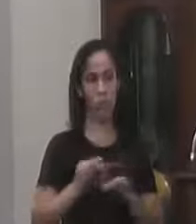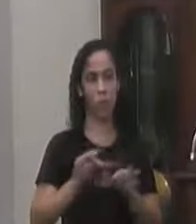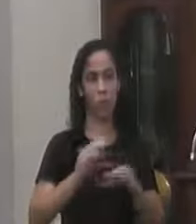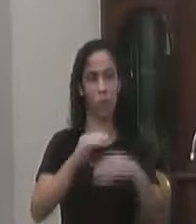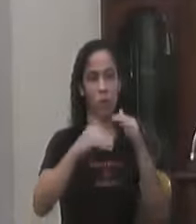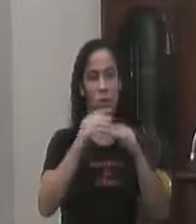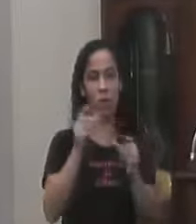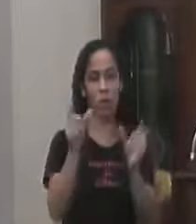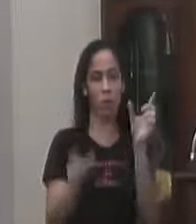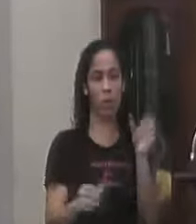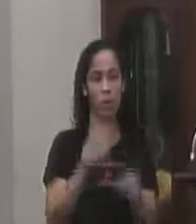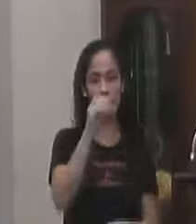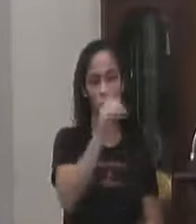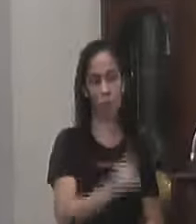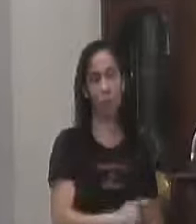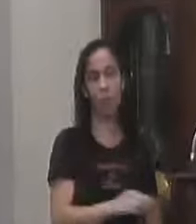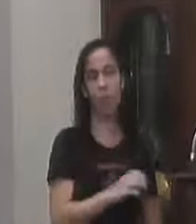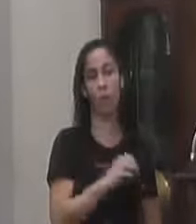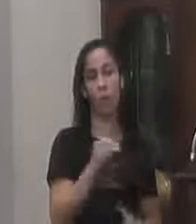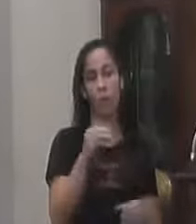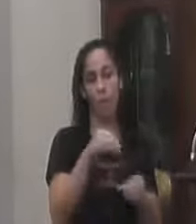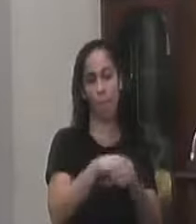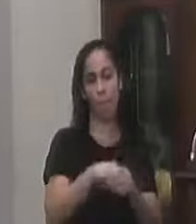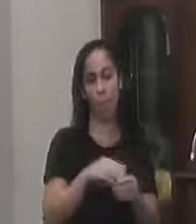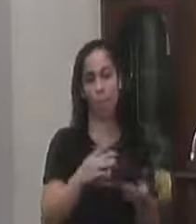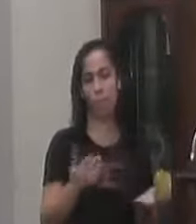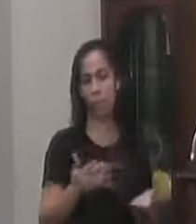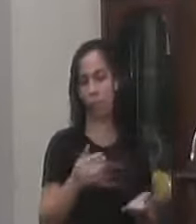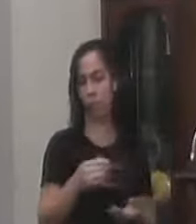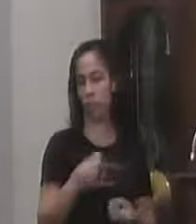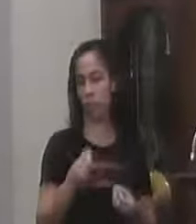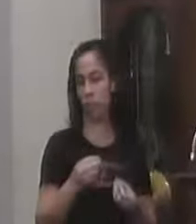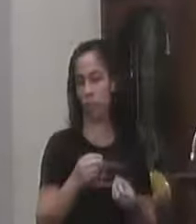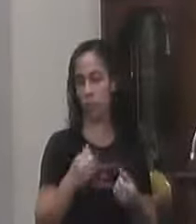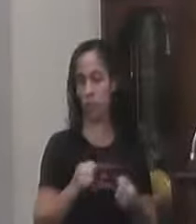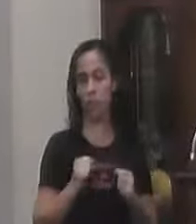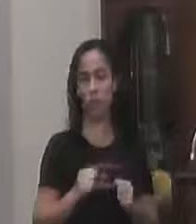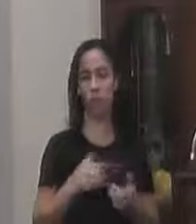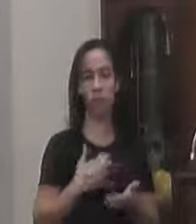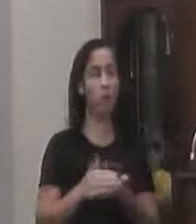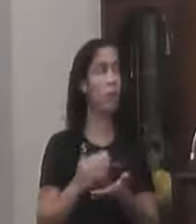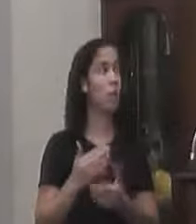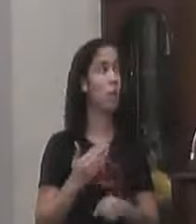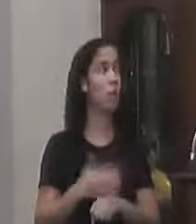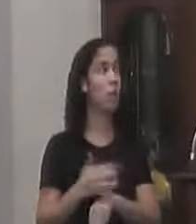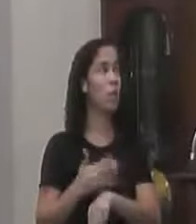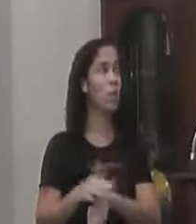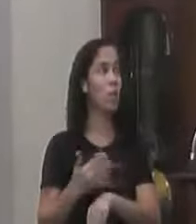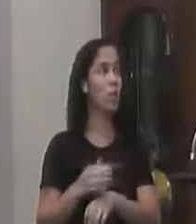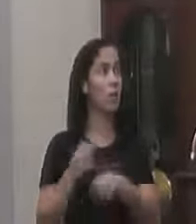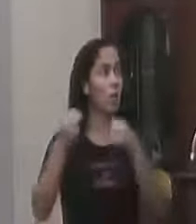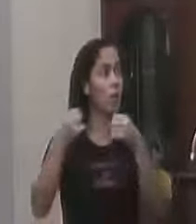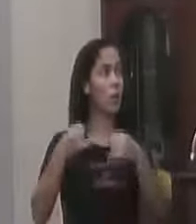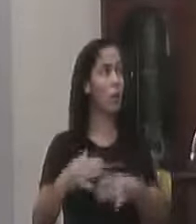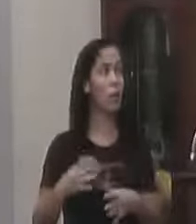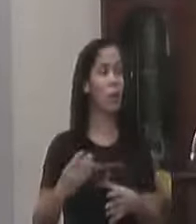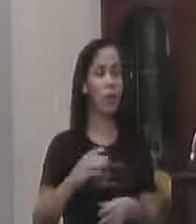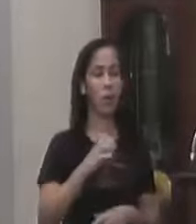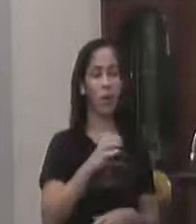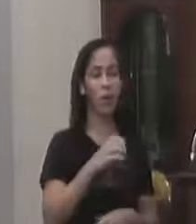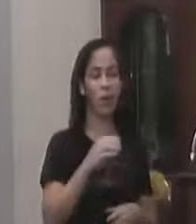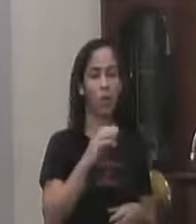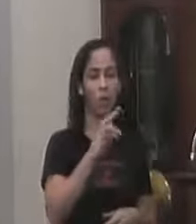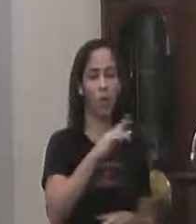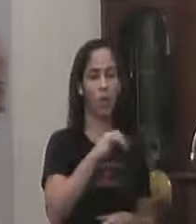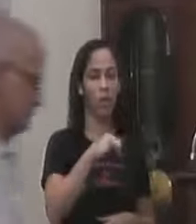Democrático Eleitoral E isso aí A gente vai poder Treinar muito mais Isso vai ficar Muito mais claro O próprio tribunal eleitoral Tem